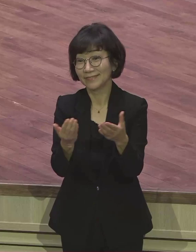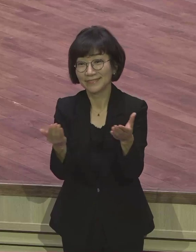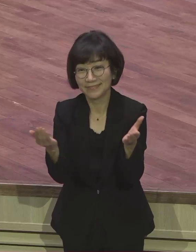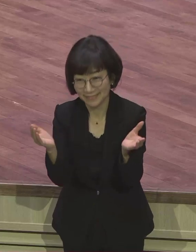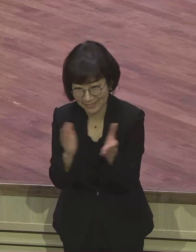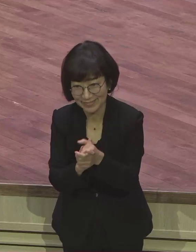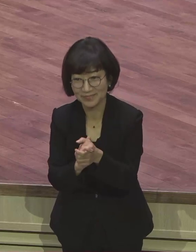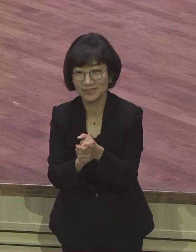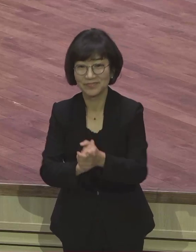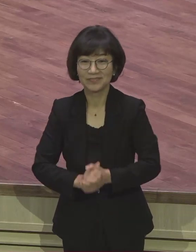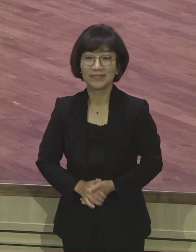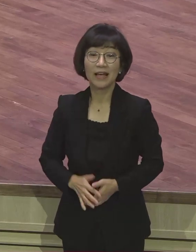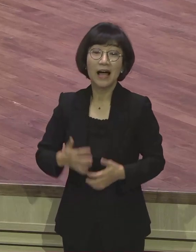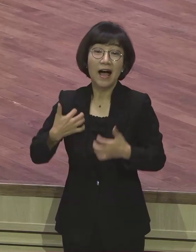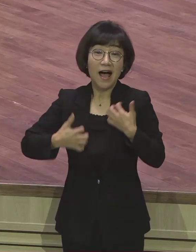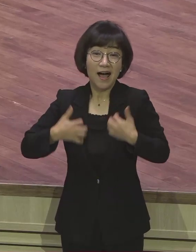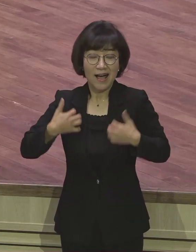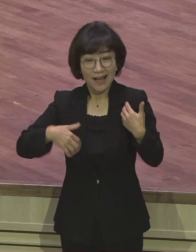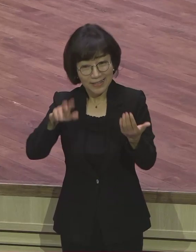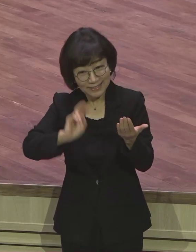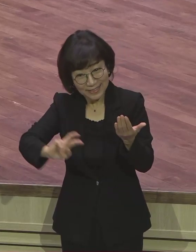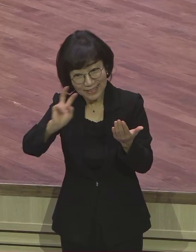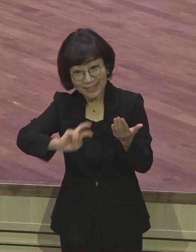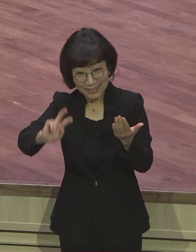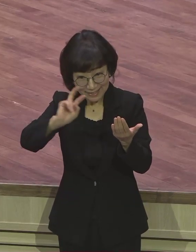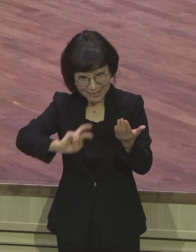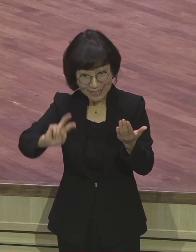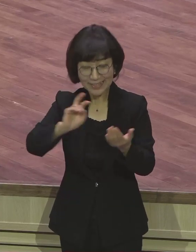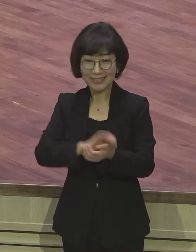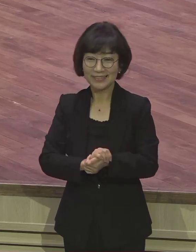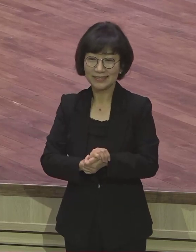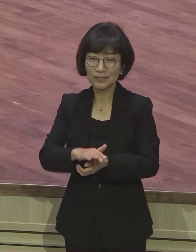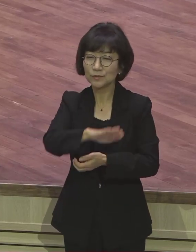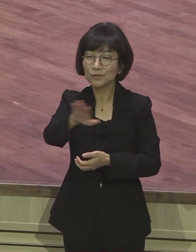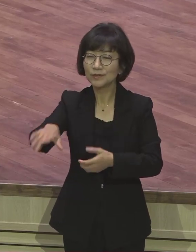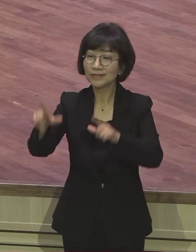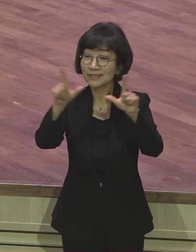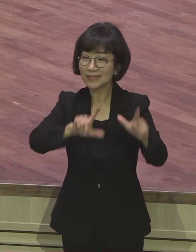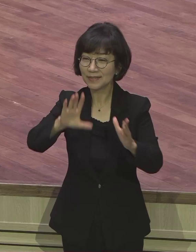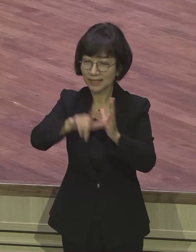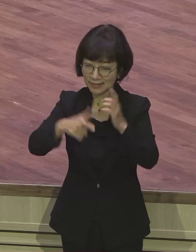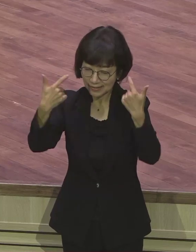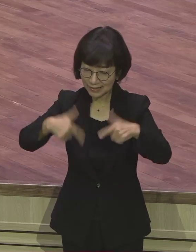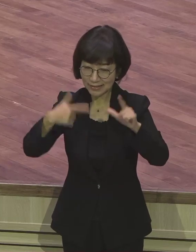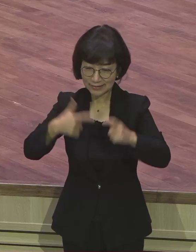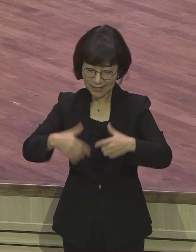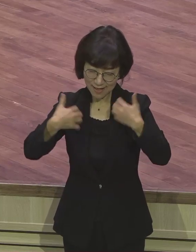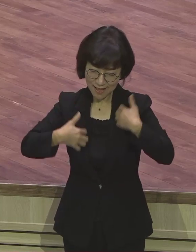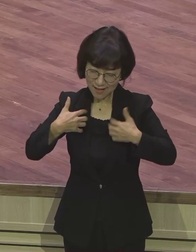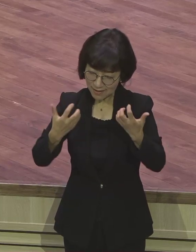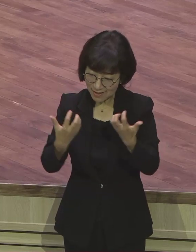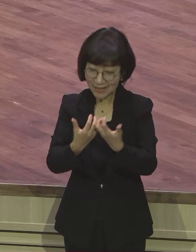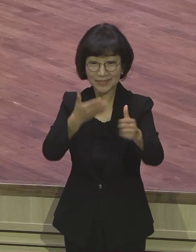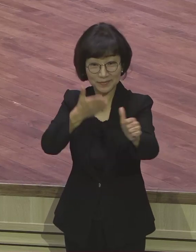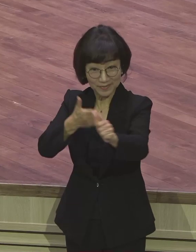예, 기뻐 찬양하라. 늘 삶속의 기쁨이 넘치길 바랍니다. 신앙 고백합니다.